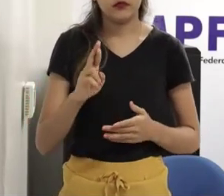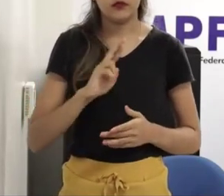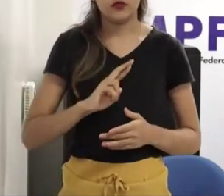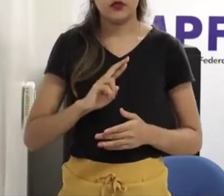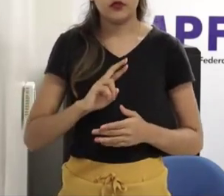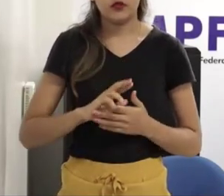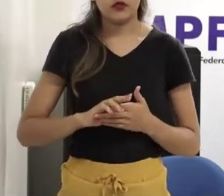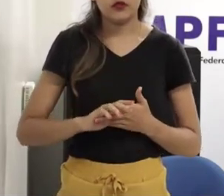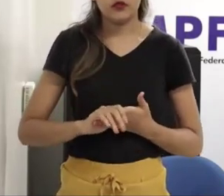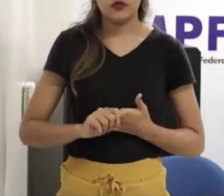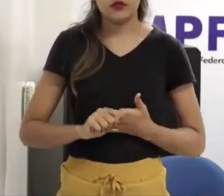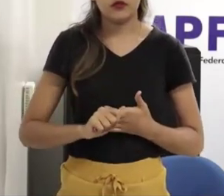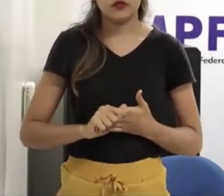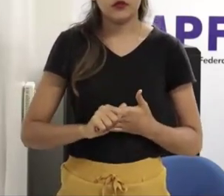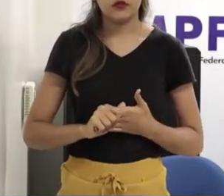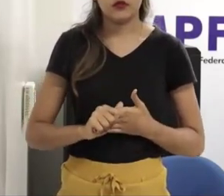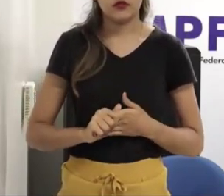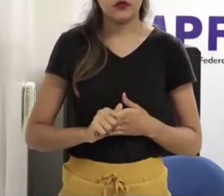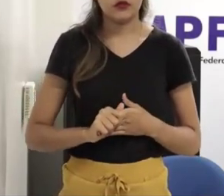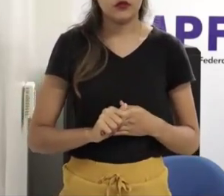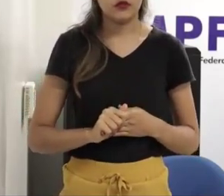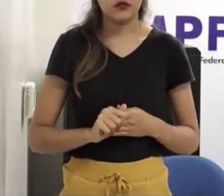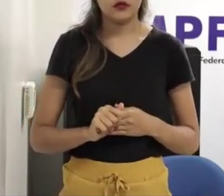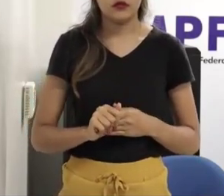mas quando a gente vai atuar